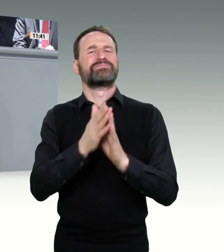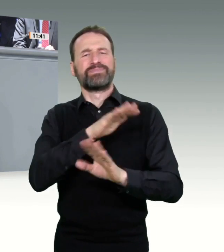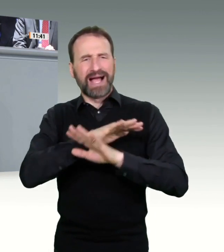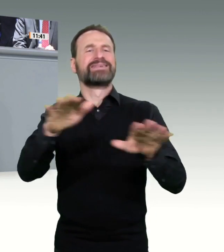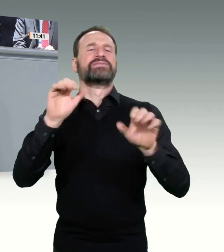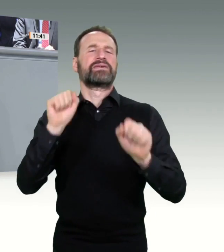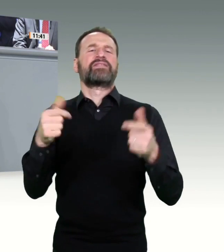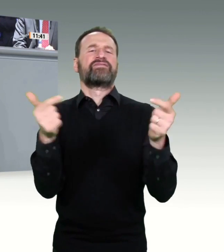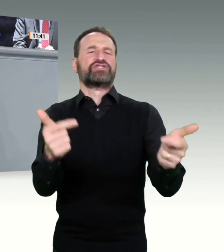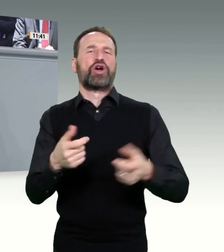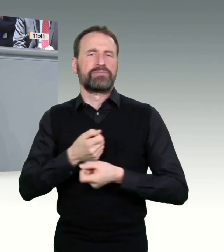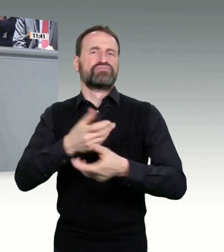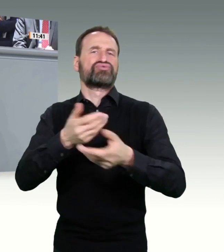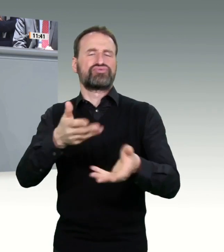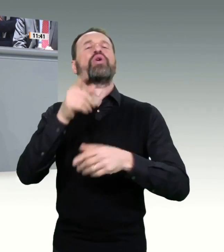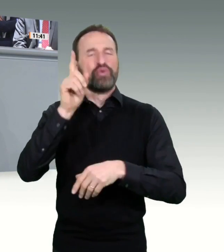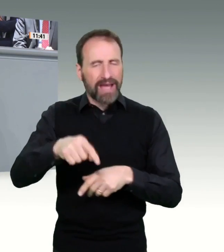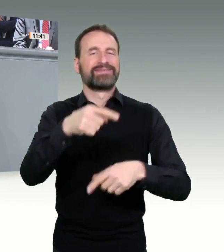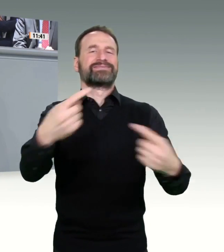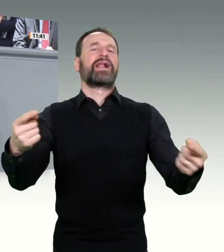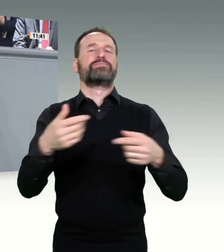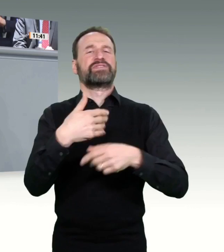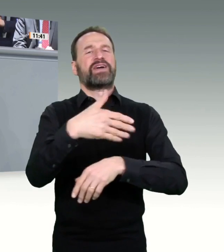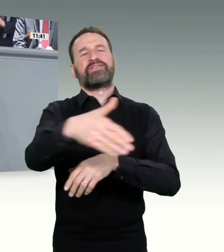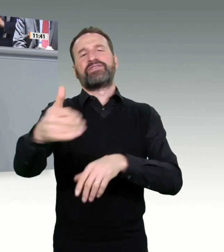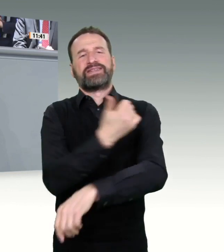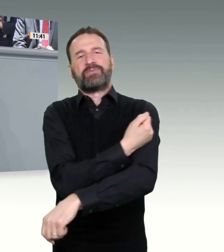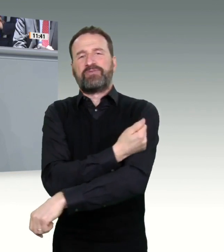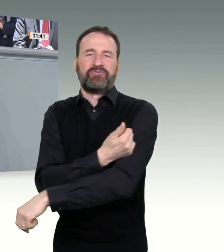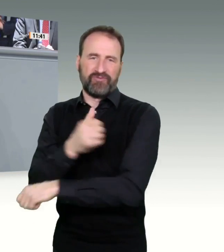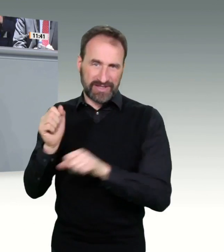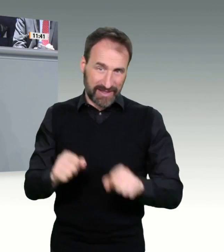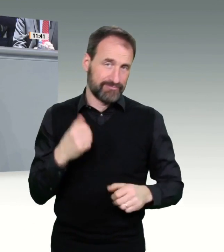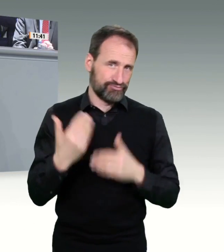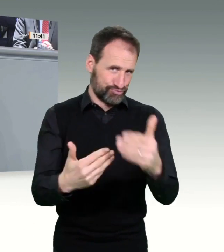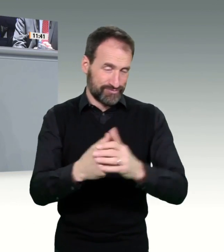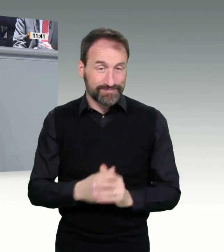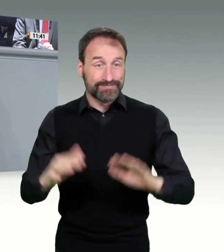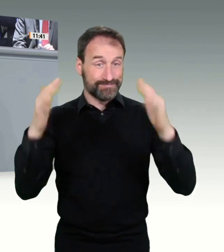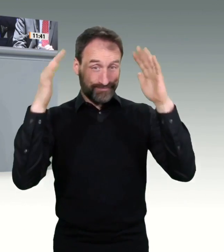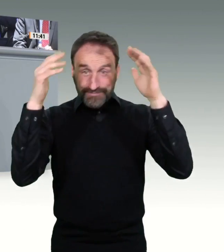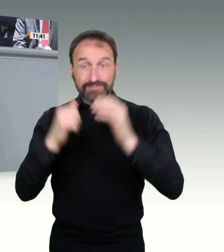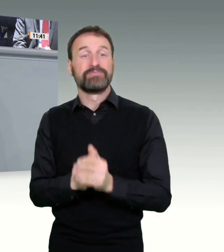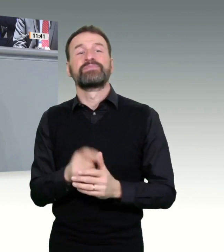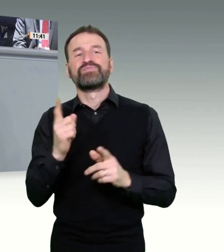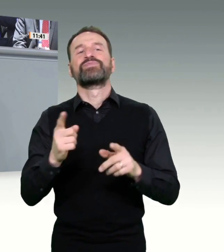Fürth. Da läuft bei uns in Bayern das Modellprojekt, wo natürlich geschaut wird, dass, wenn es dann losgeht, richtig, dass wir dann auch in den